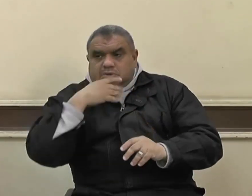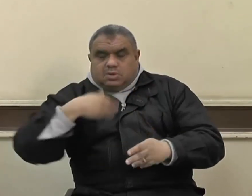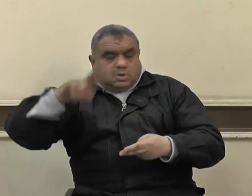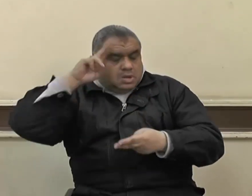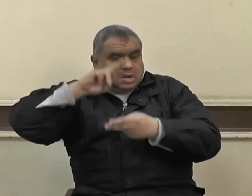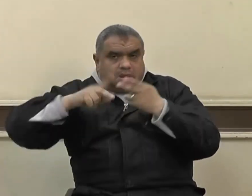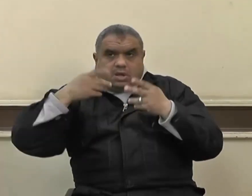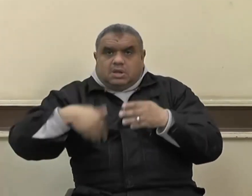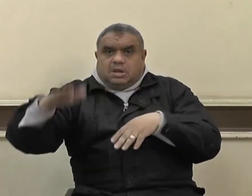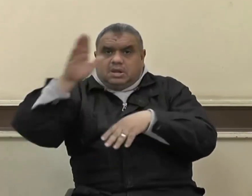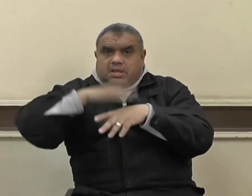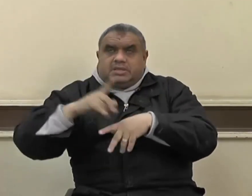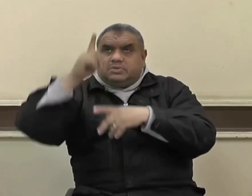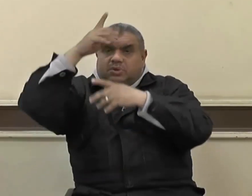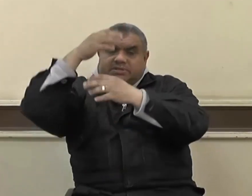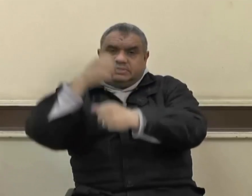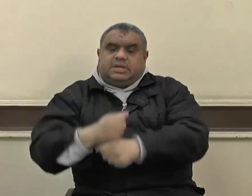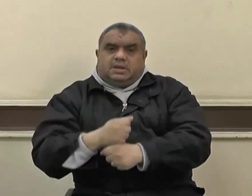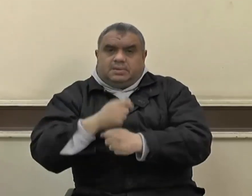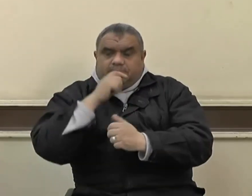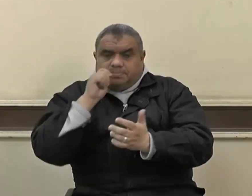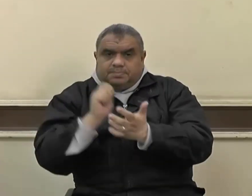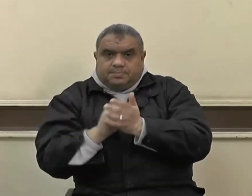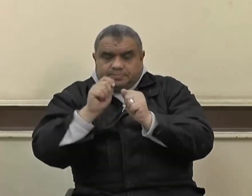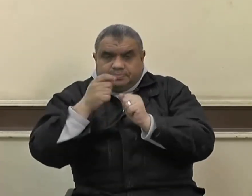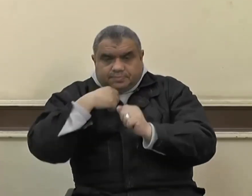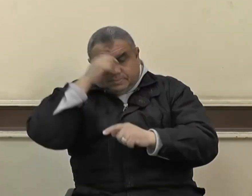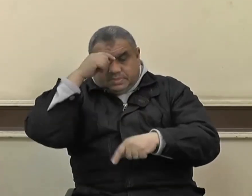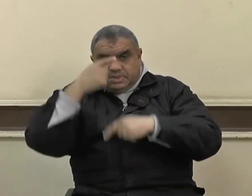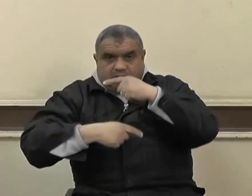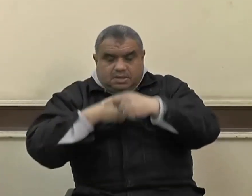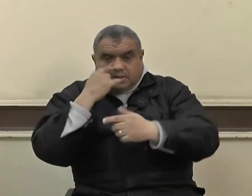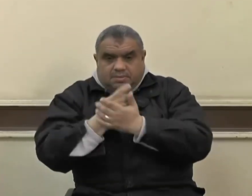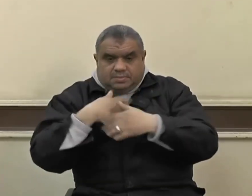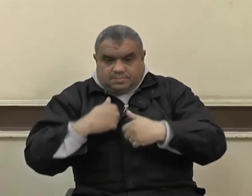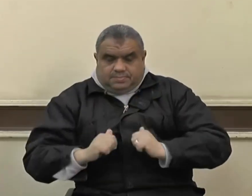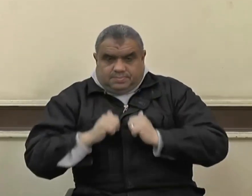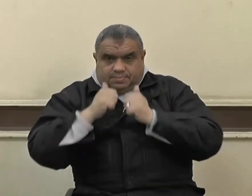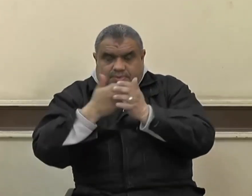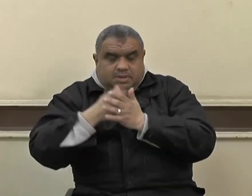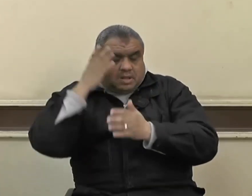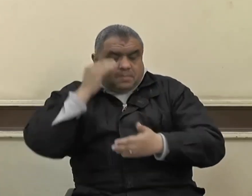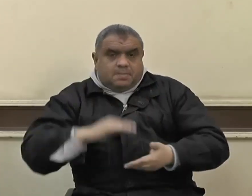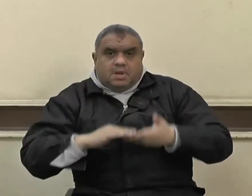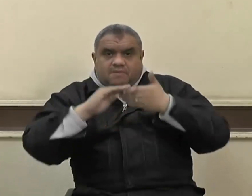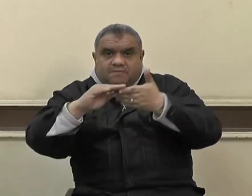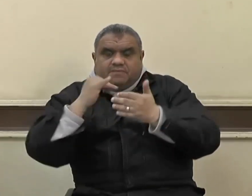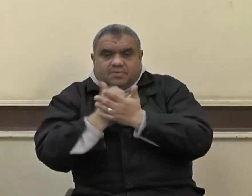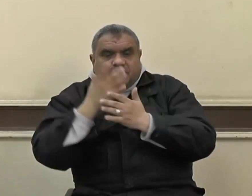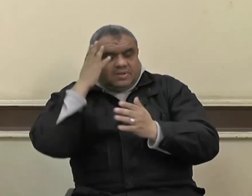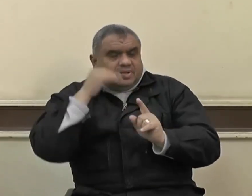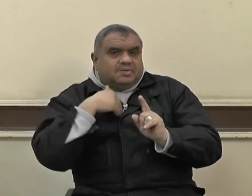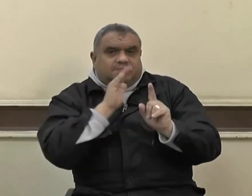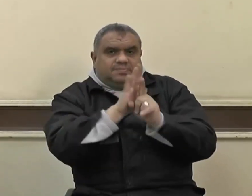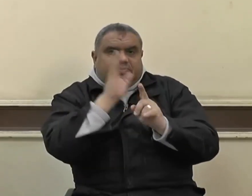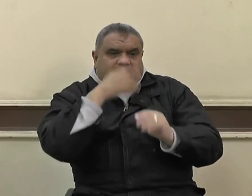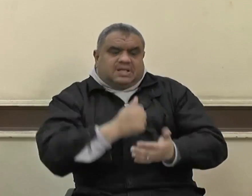والبشاشة في وجوههم وحسن معاملتهم وقد كان النبي صلى الله عليه